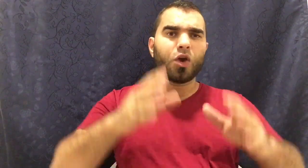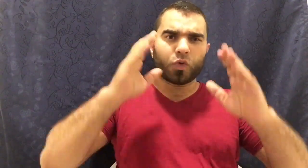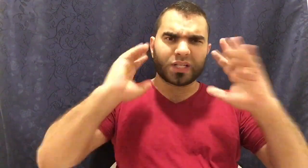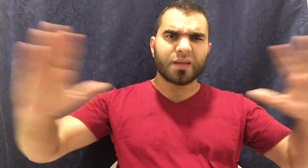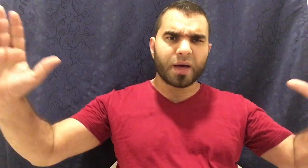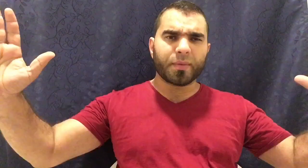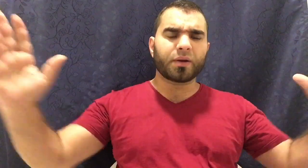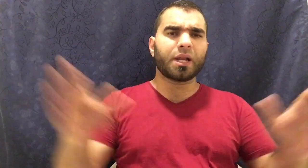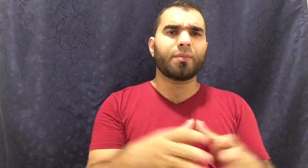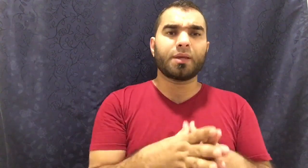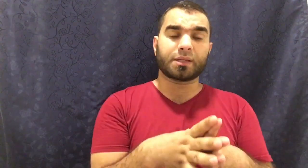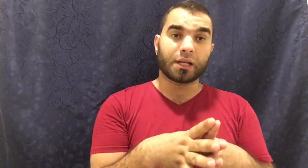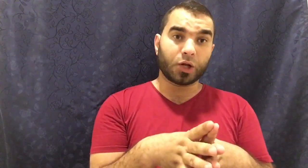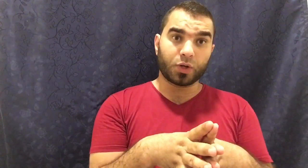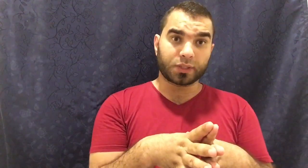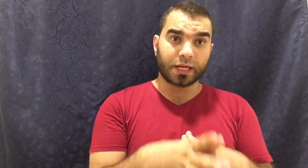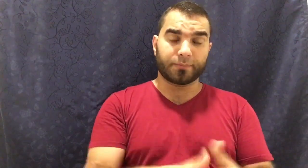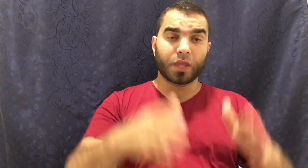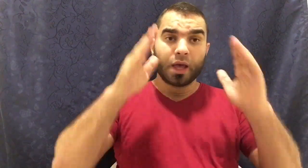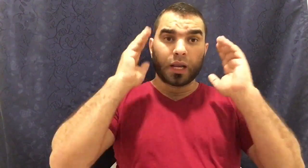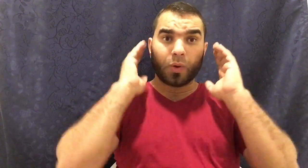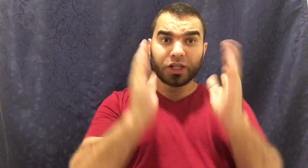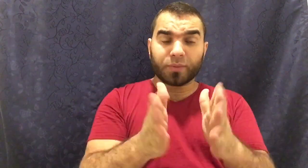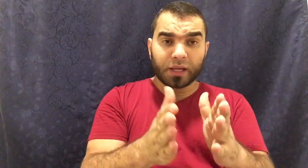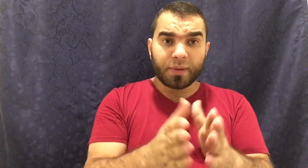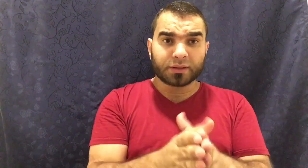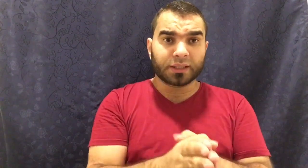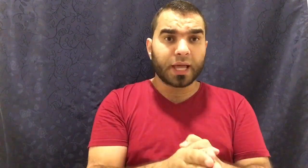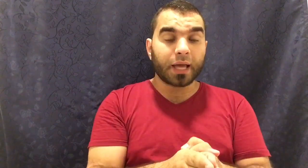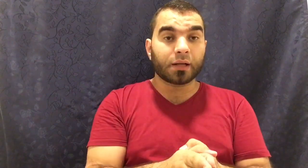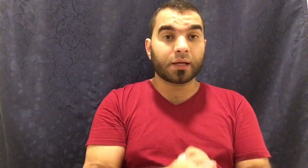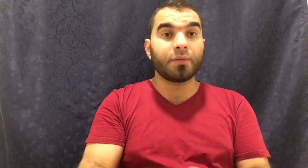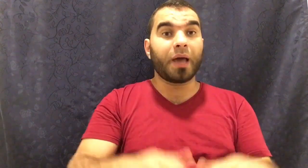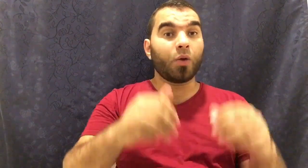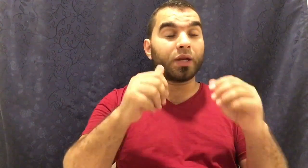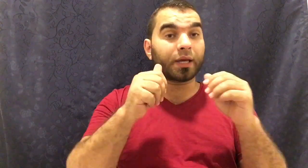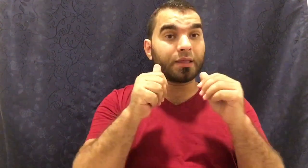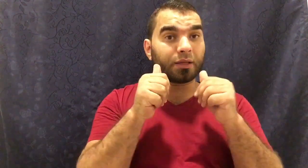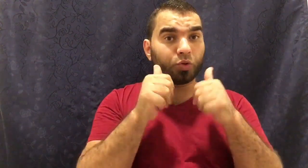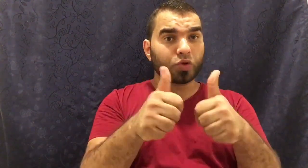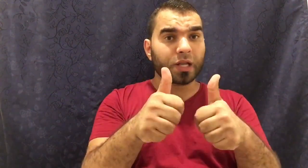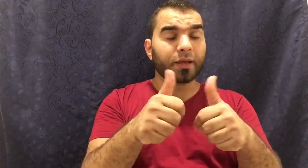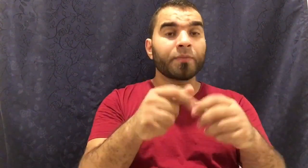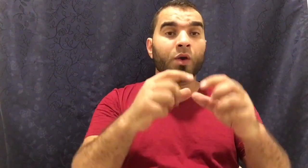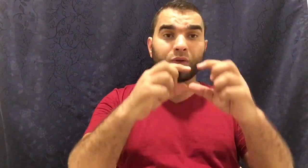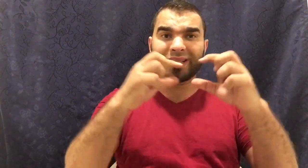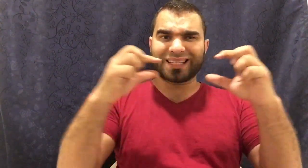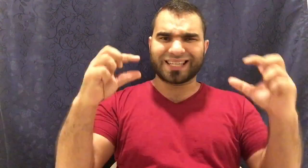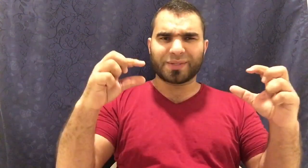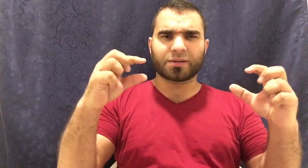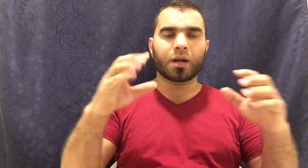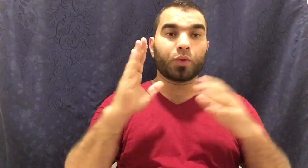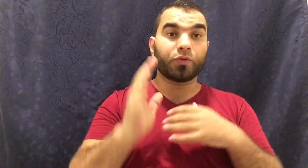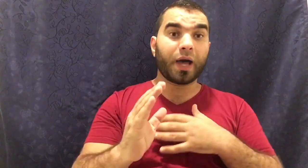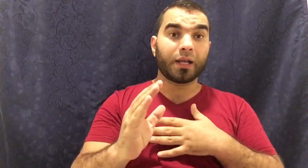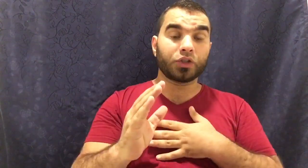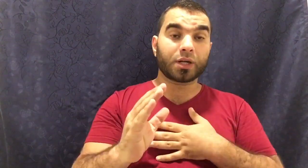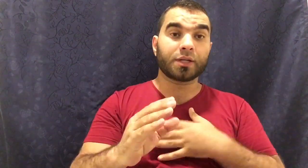وزي ما أمرنا النبي صلى الله عليه وسلم لو عجبك المقطع ده يا أخي الكريم حاول أنك أنت تدوس لايك وتضغط سبسكريب وتفعل الجرس